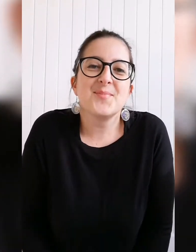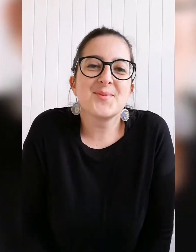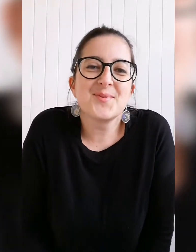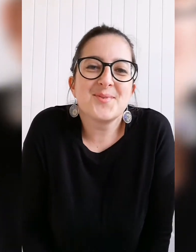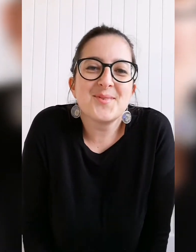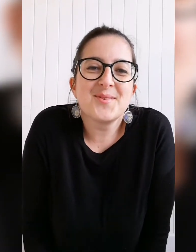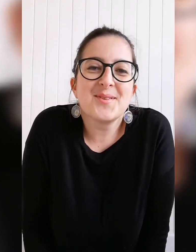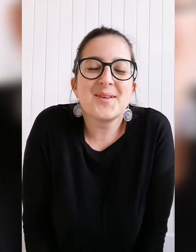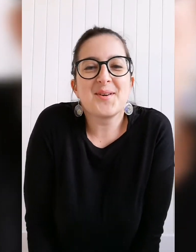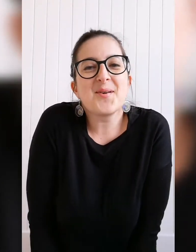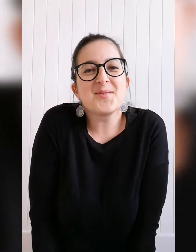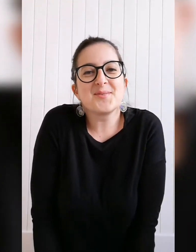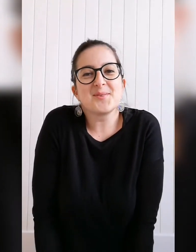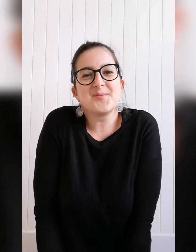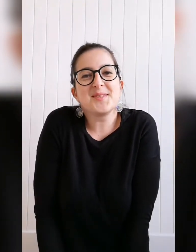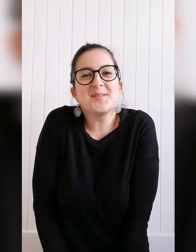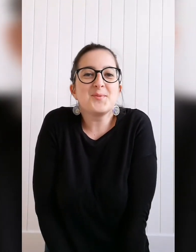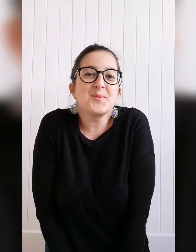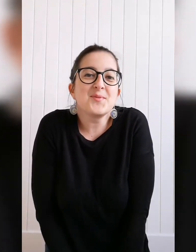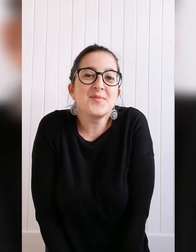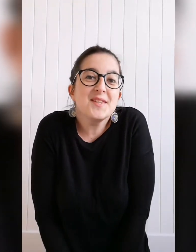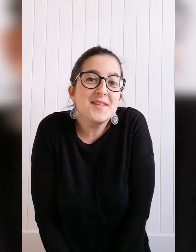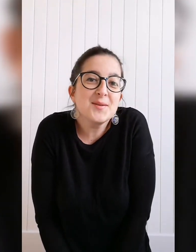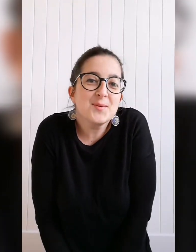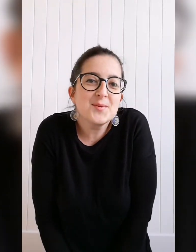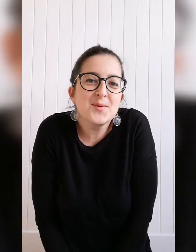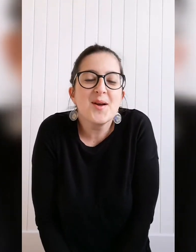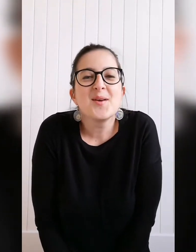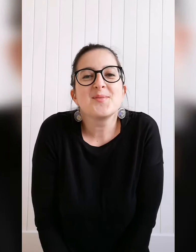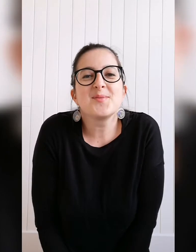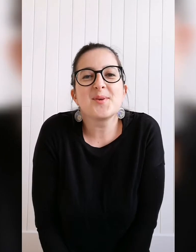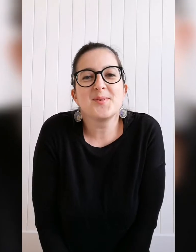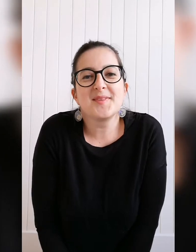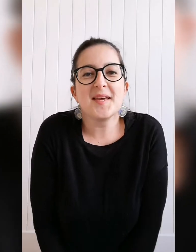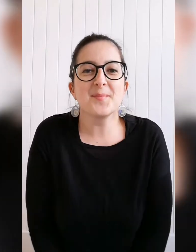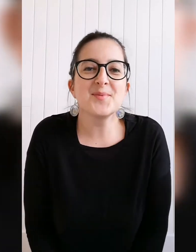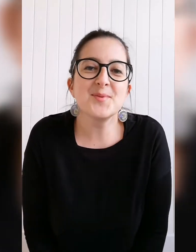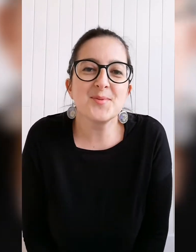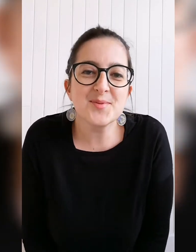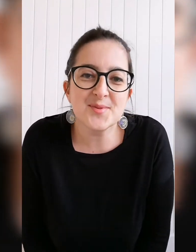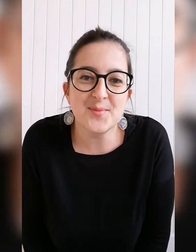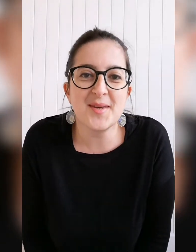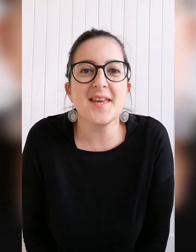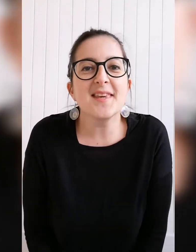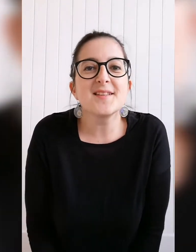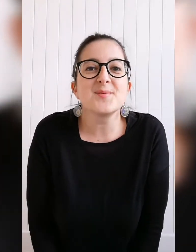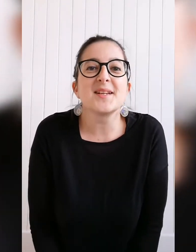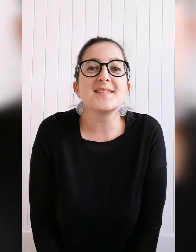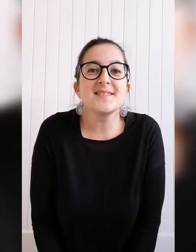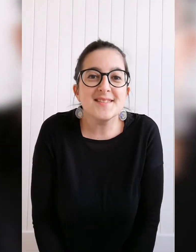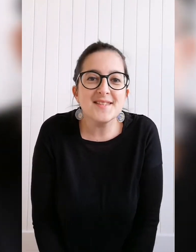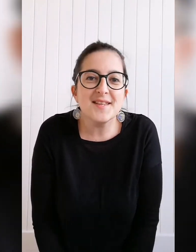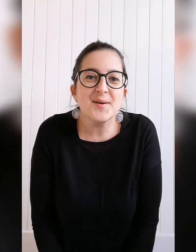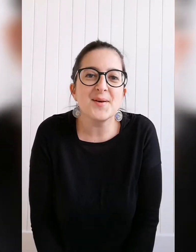Bonjour ! Aujourd'hui, une vidéo sur le thème du sommeil et sur les signes